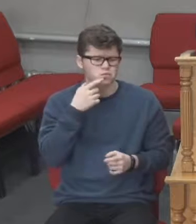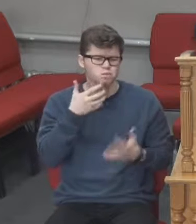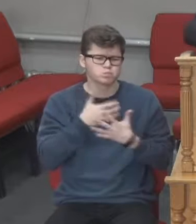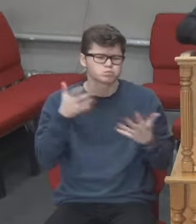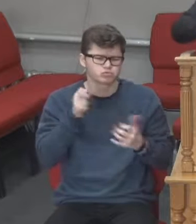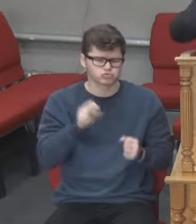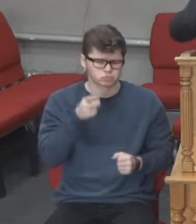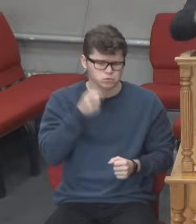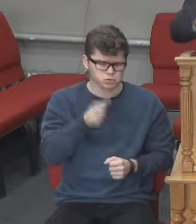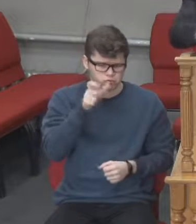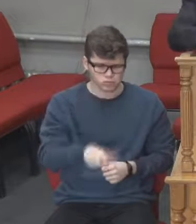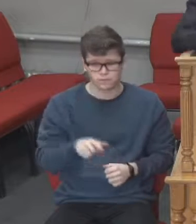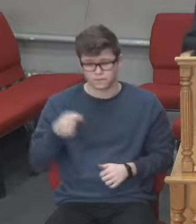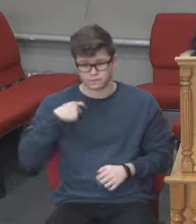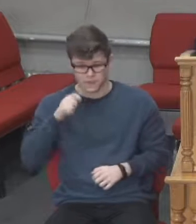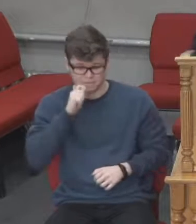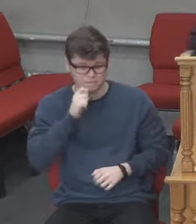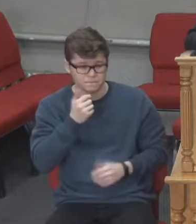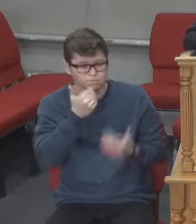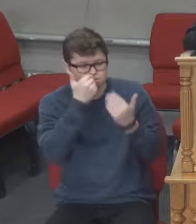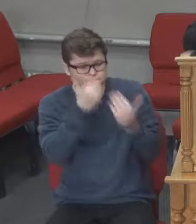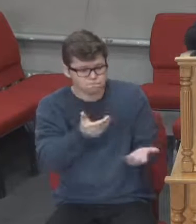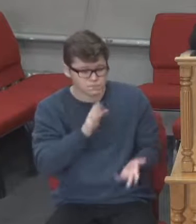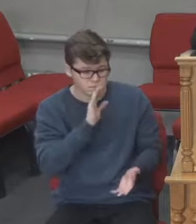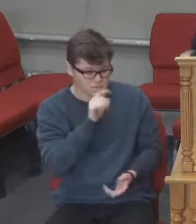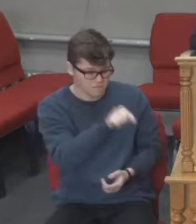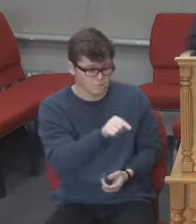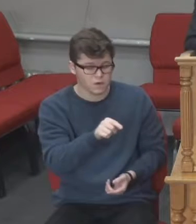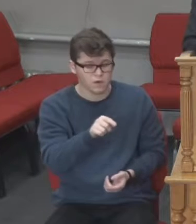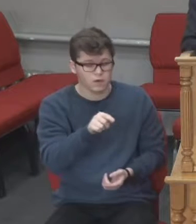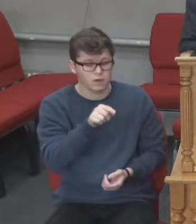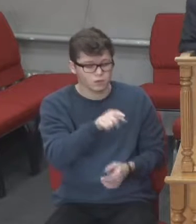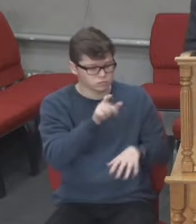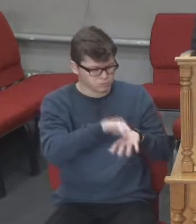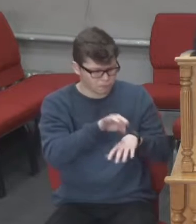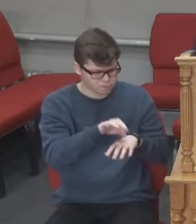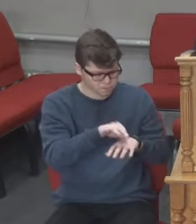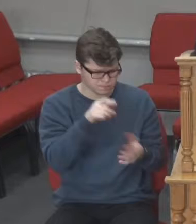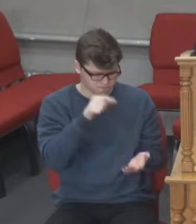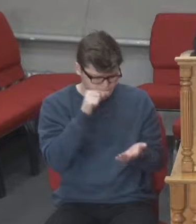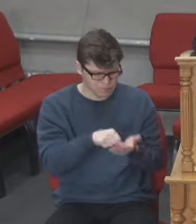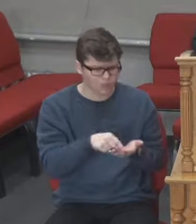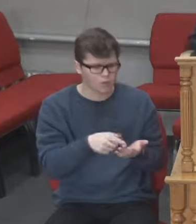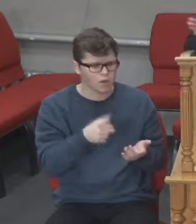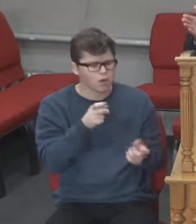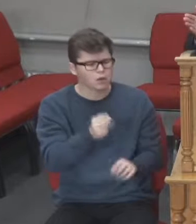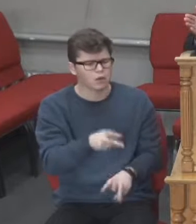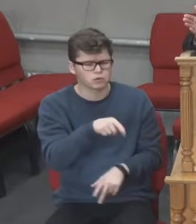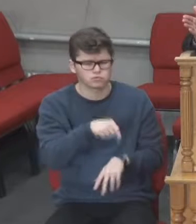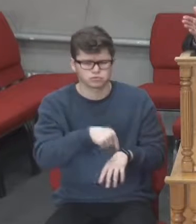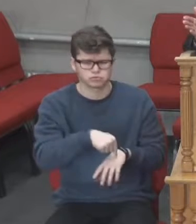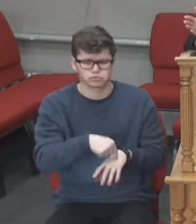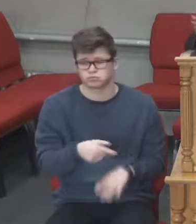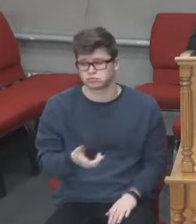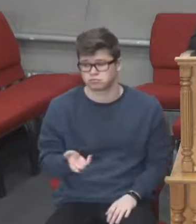і кореспондентка її починає запитувати, задає запитання, от ви захворіли, а як ви себе почували? І